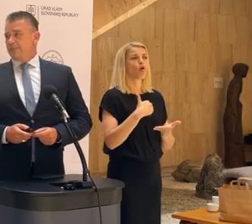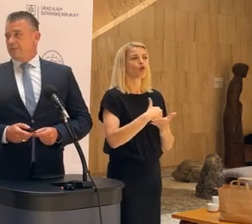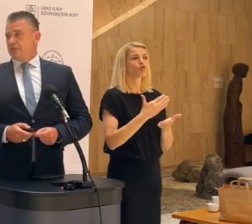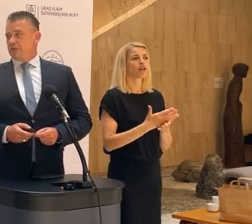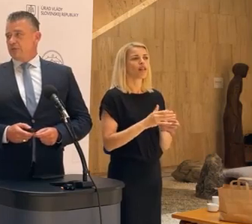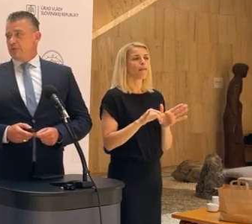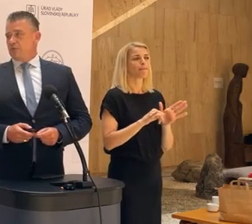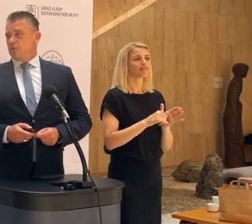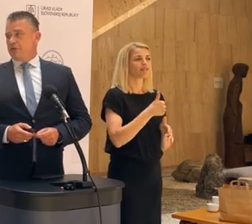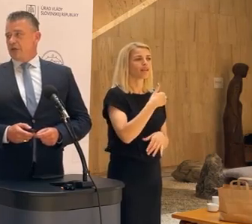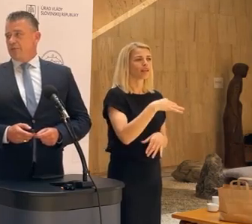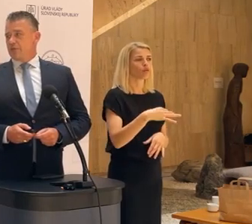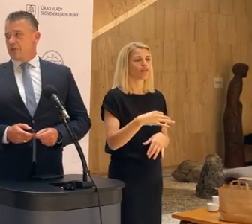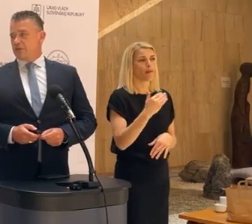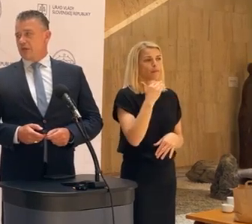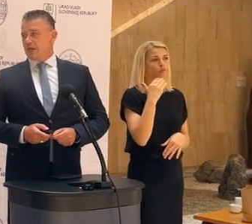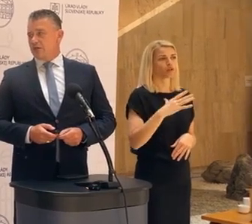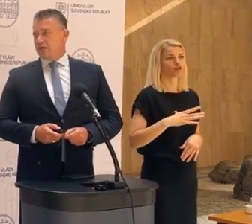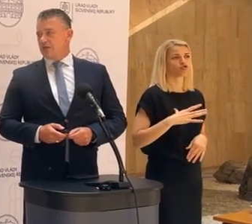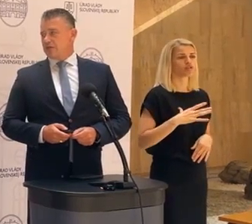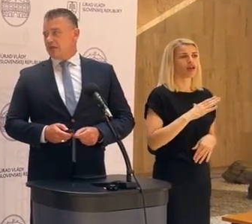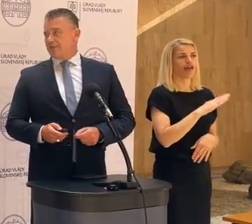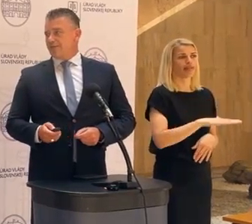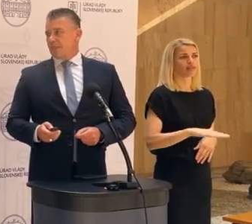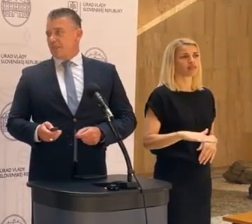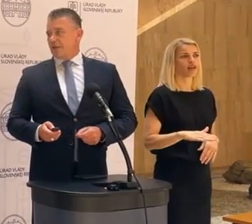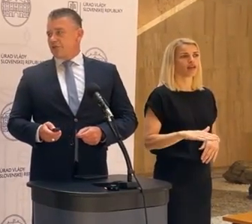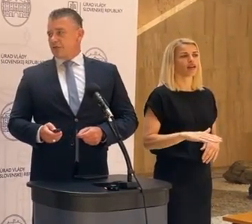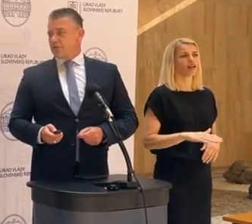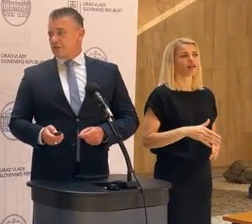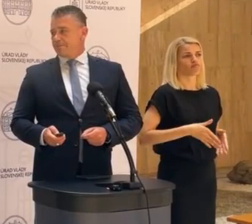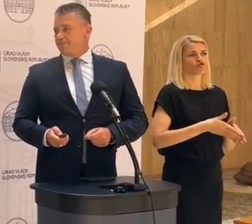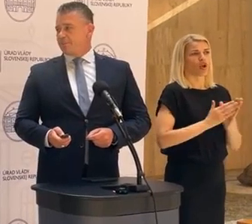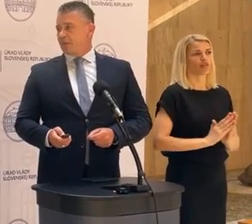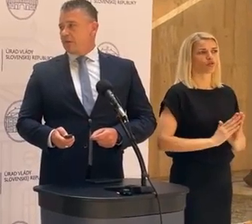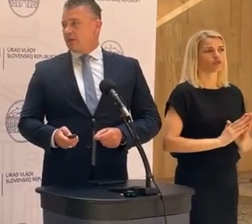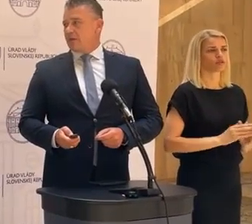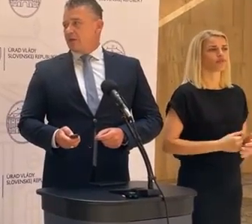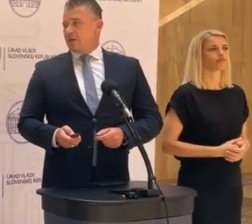mužské, ženské a detské žiadosti.